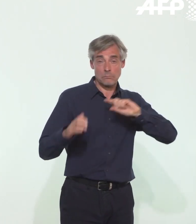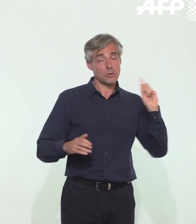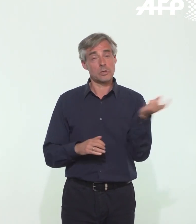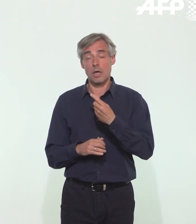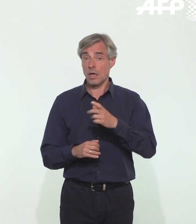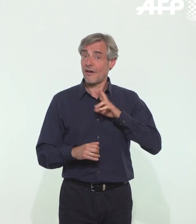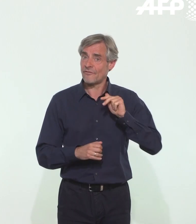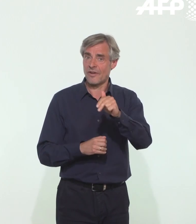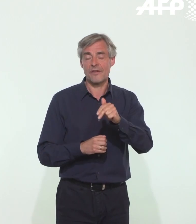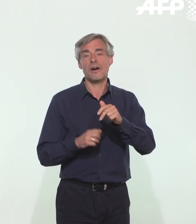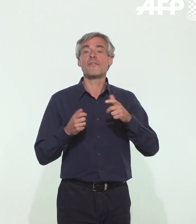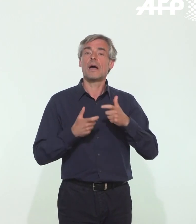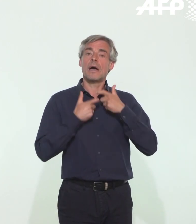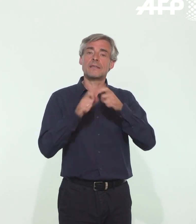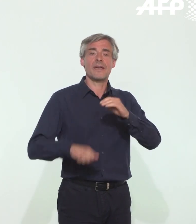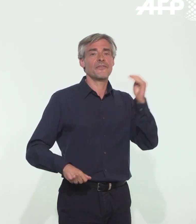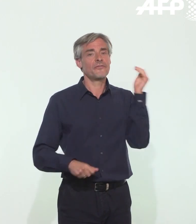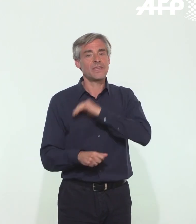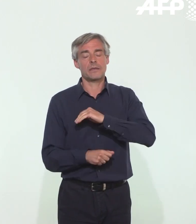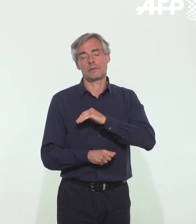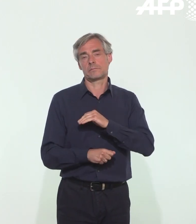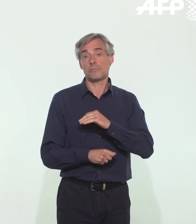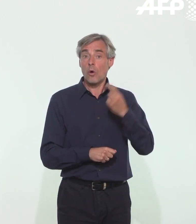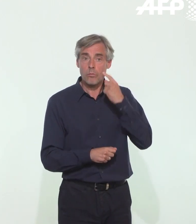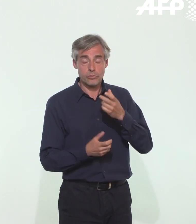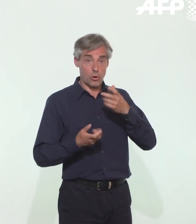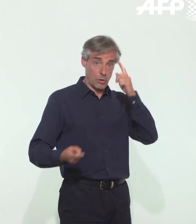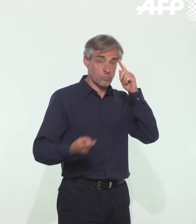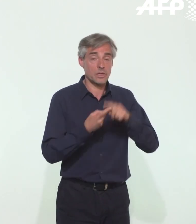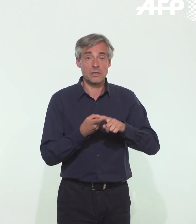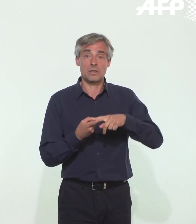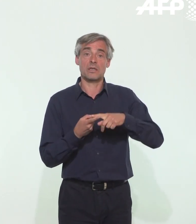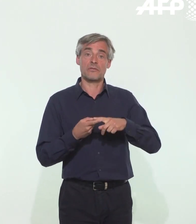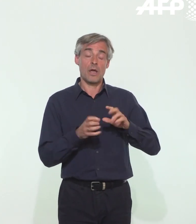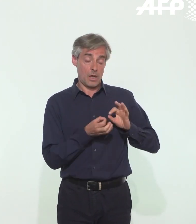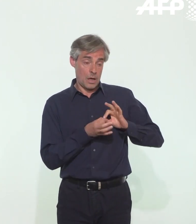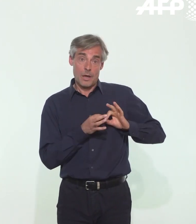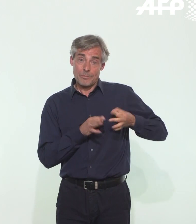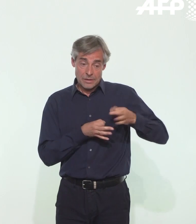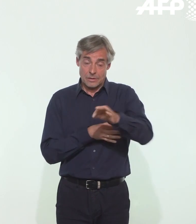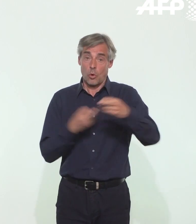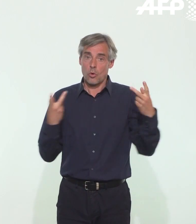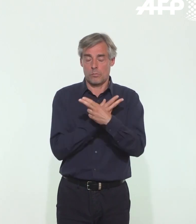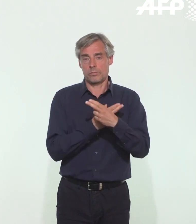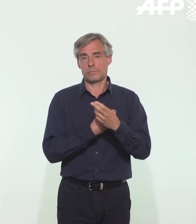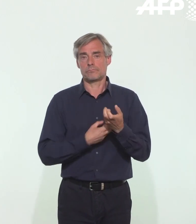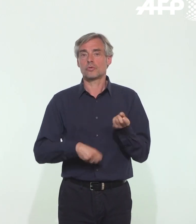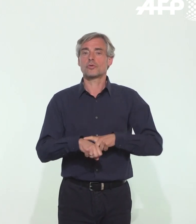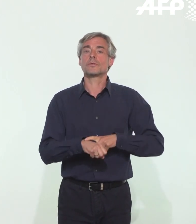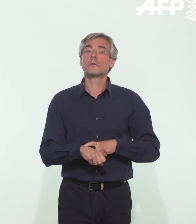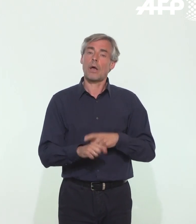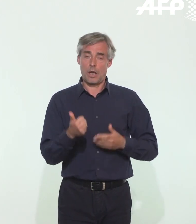d'accéder à une prise en charge rapide pour endiguer au plus vite la chaîne de contamination. Donc,